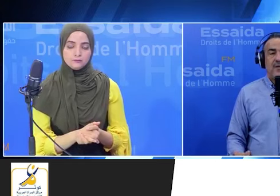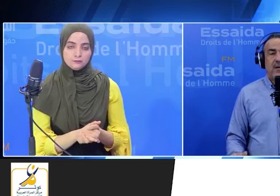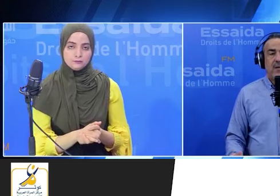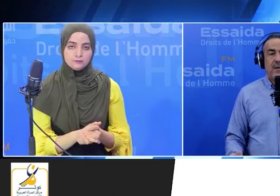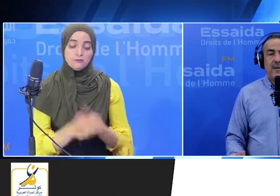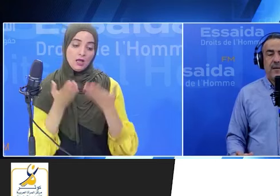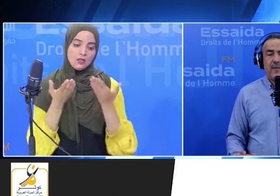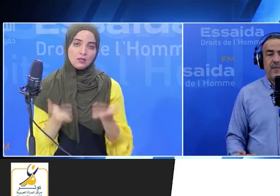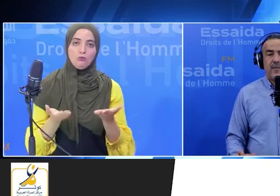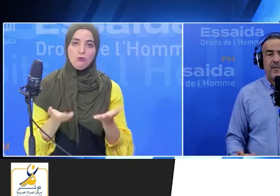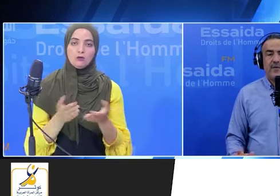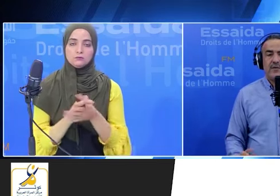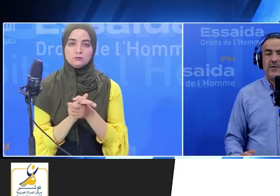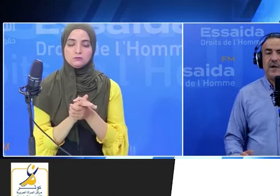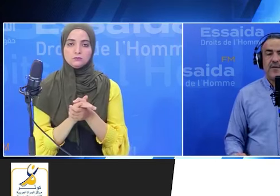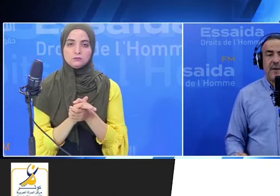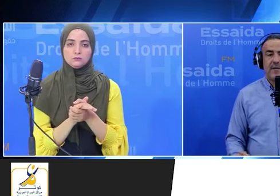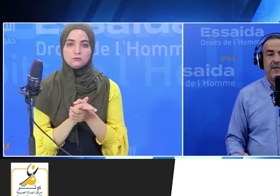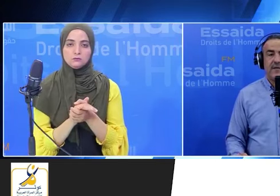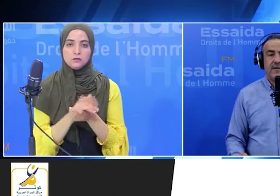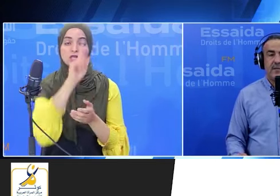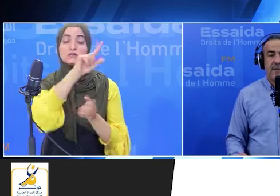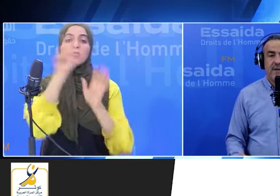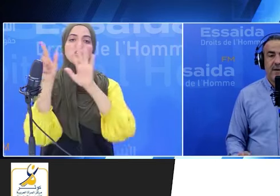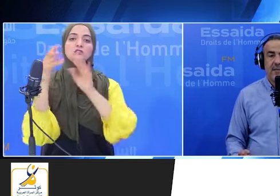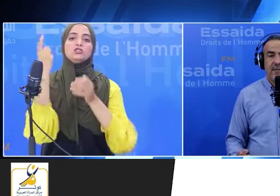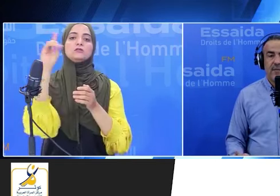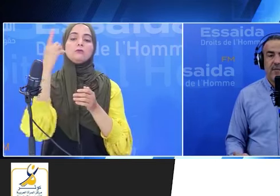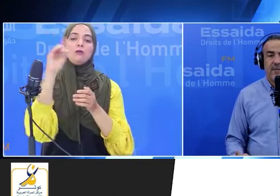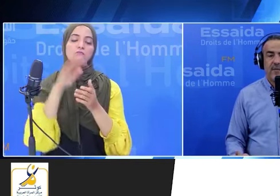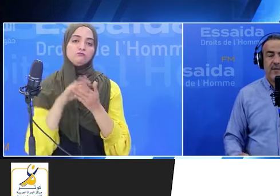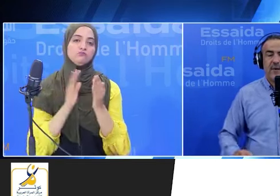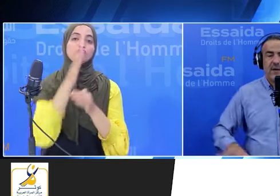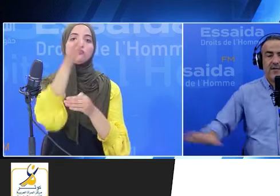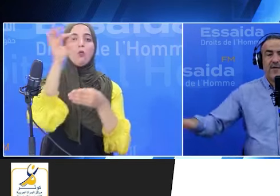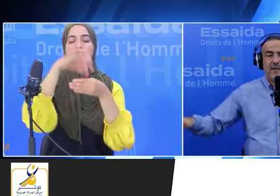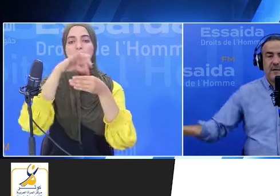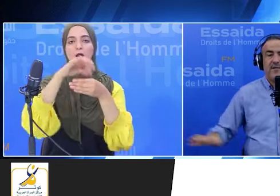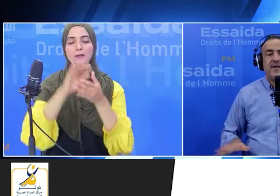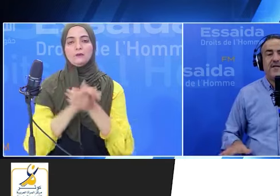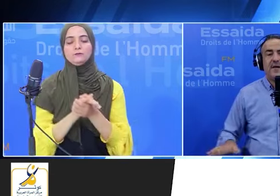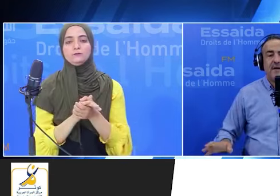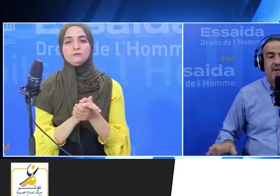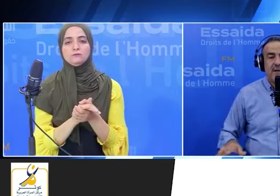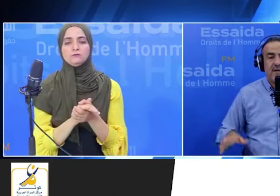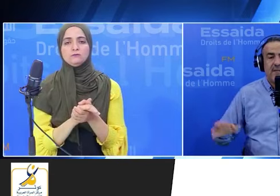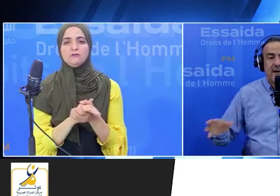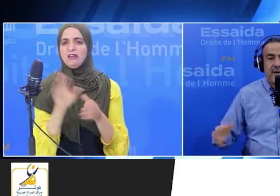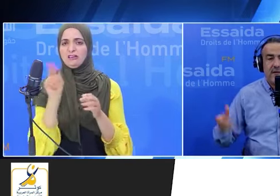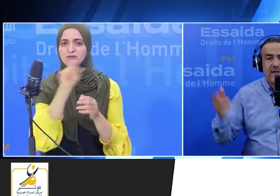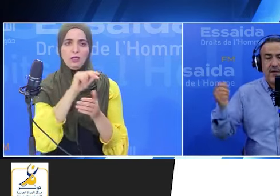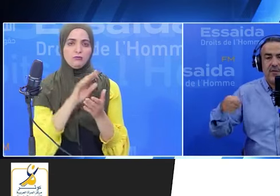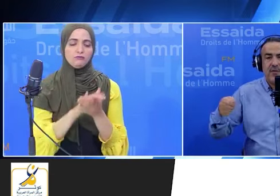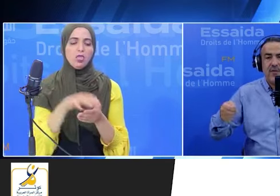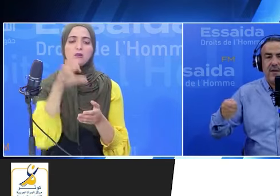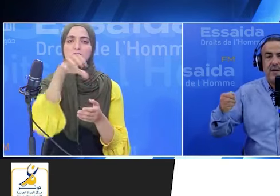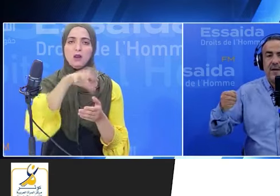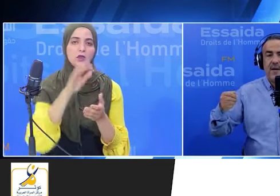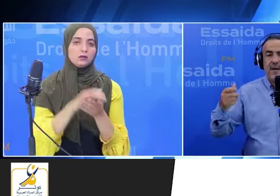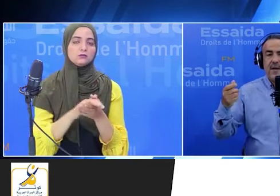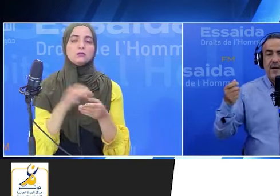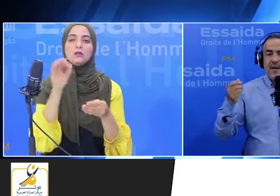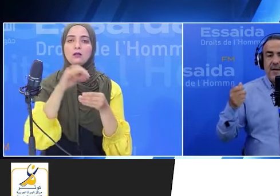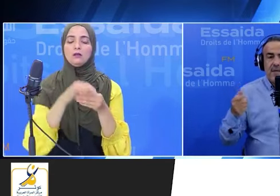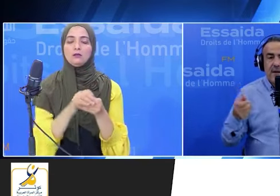تاوا مش نشوه نهار 17 ديسمبر للانتخاب بتبيع نفس الإجراءات نفس المراكز ثبتوا في